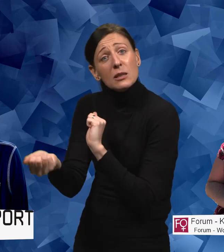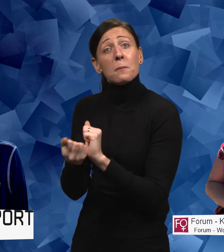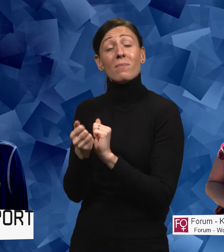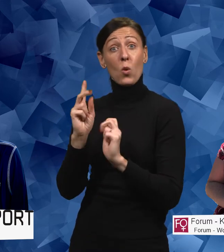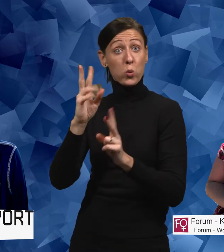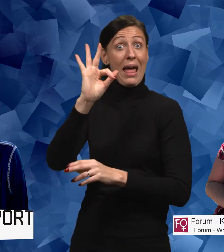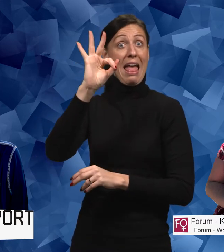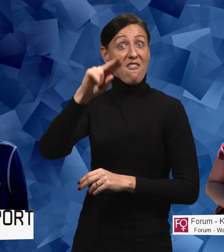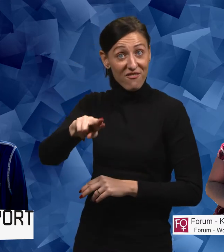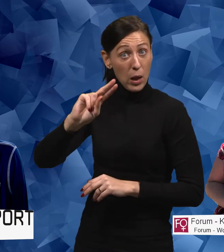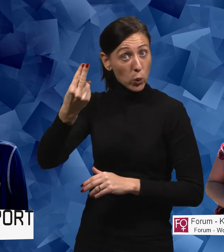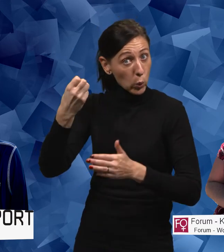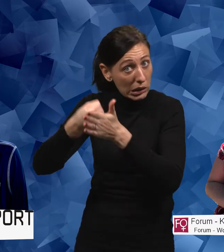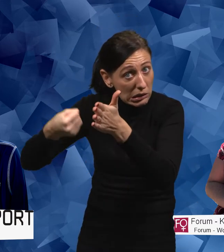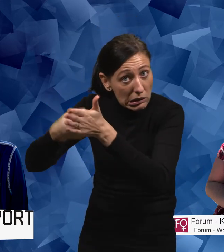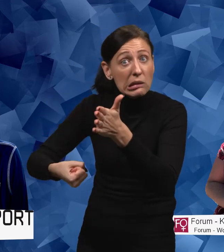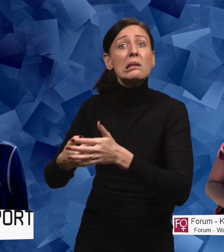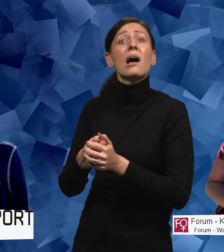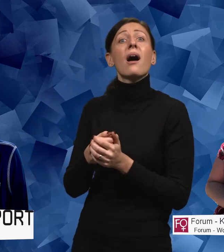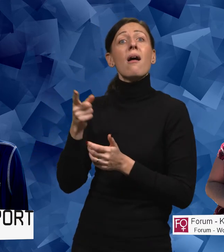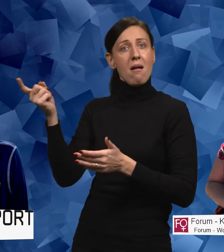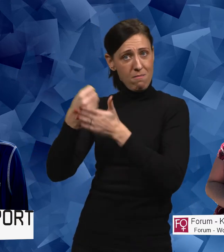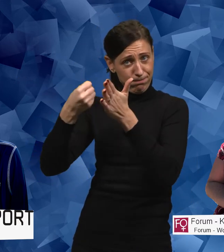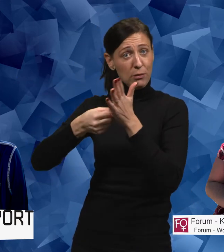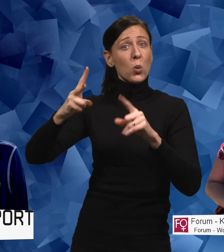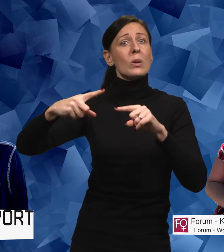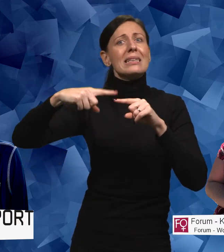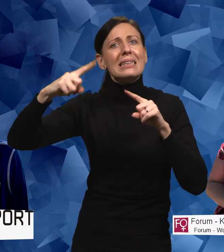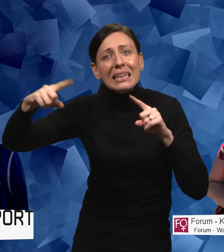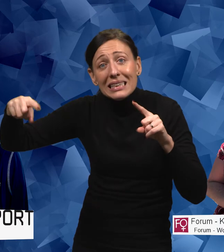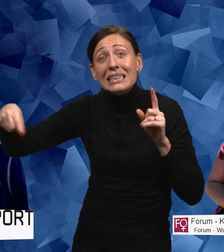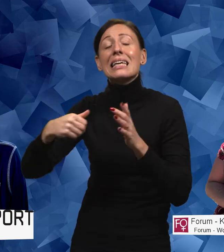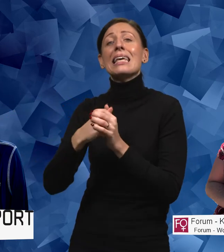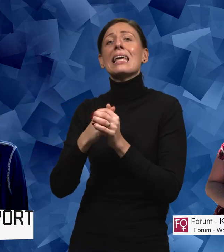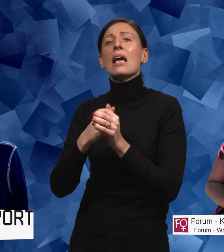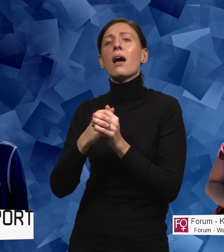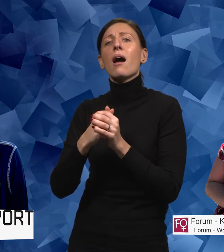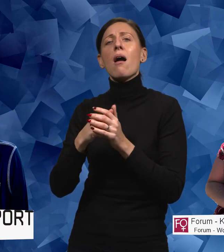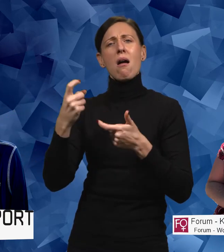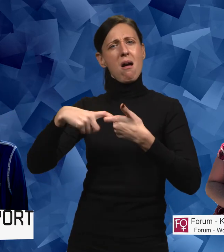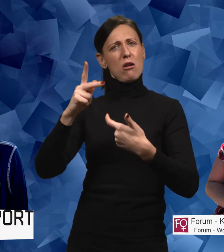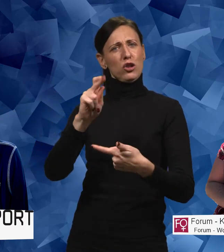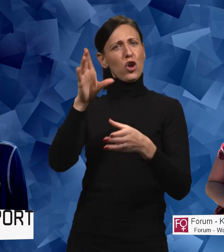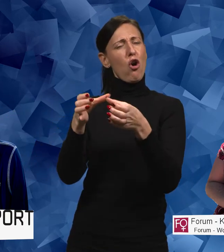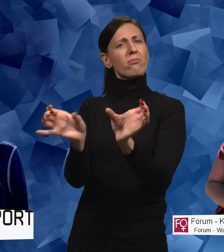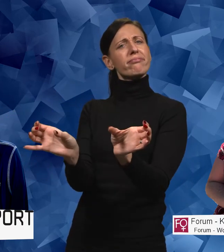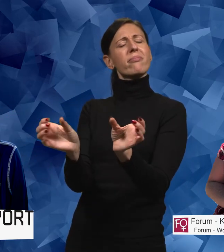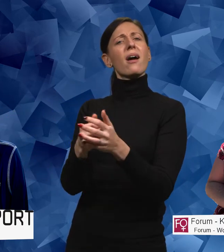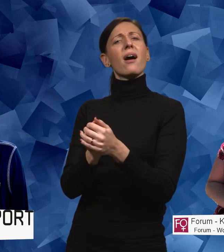FN efterfrågar. Mest i fråga är statistik överhuvudtaget. Men också då är könsuppdelad. Och